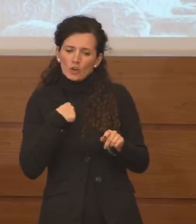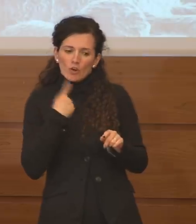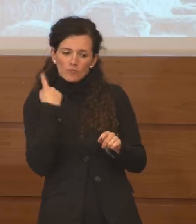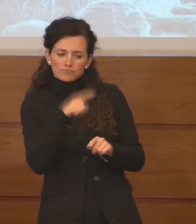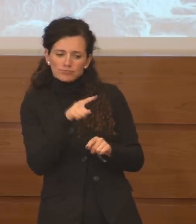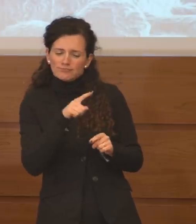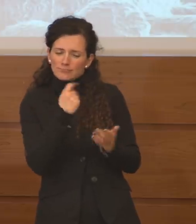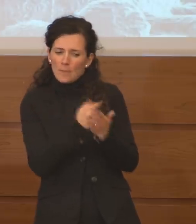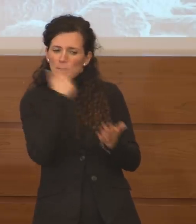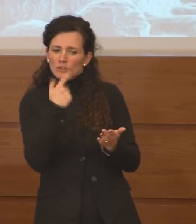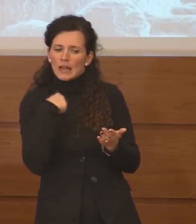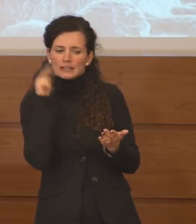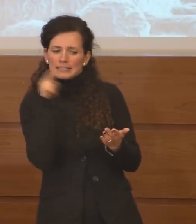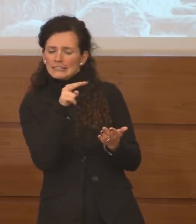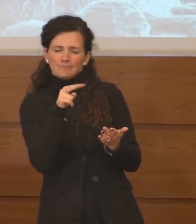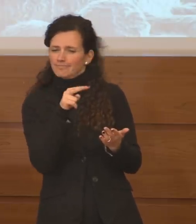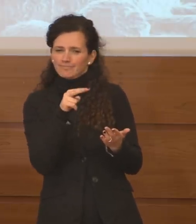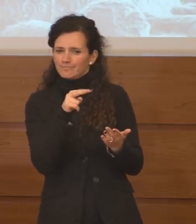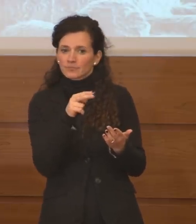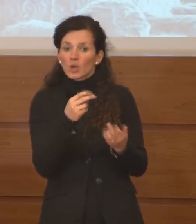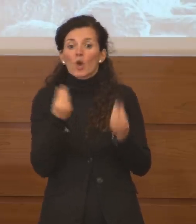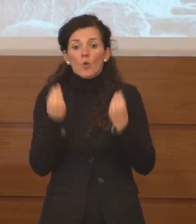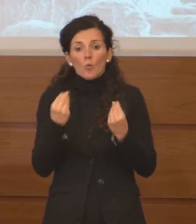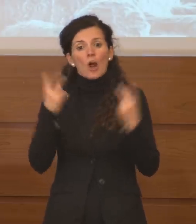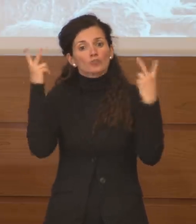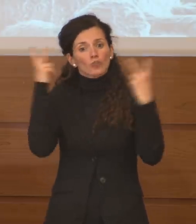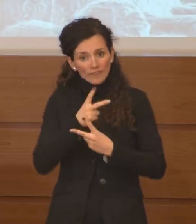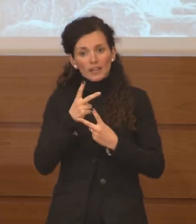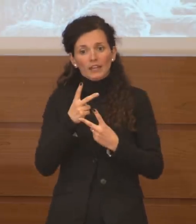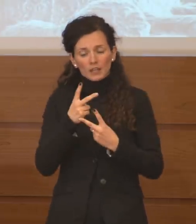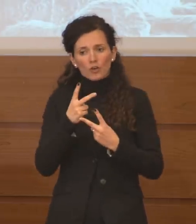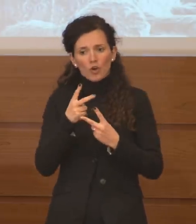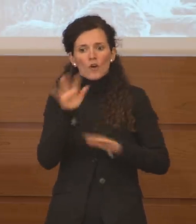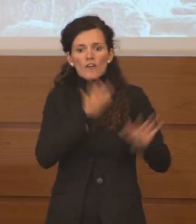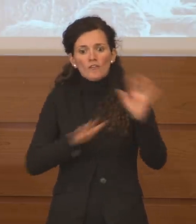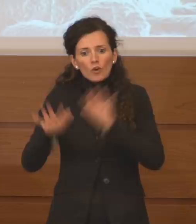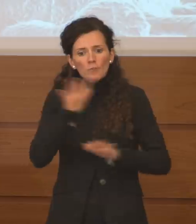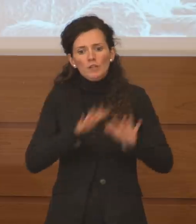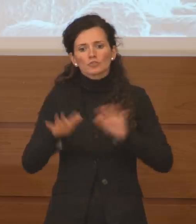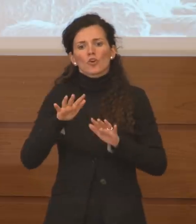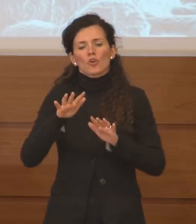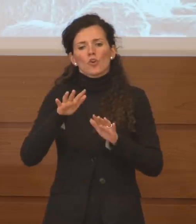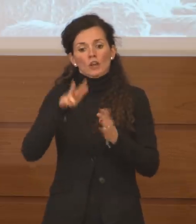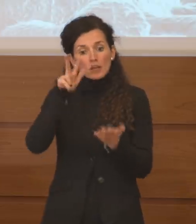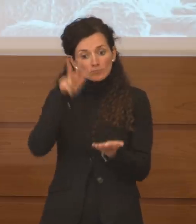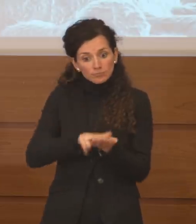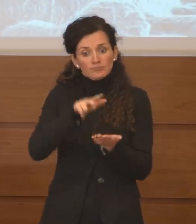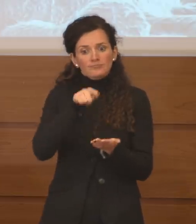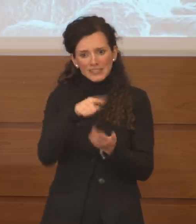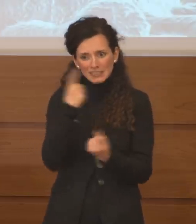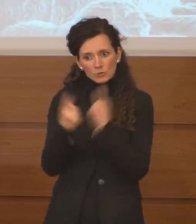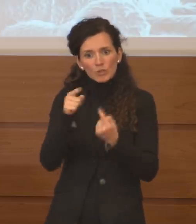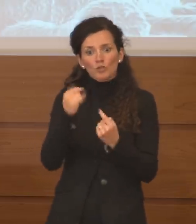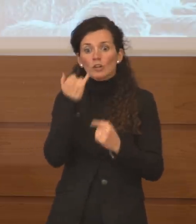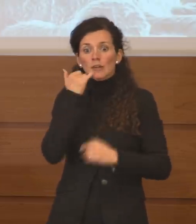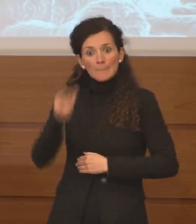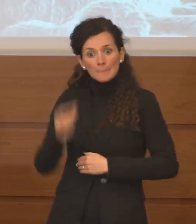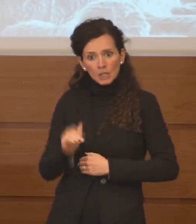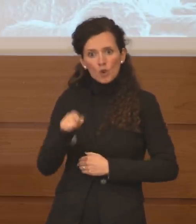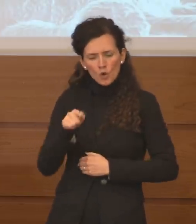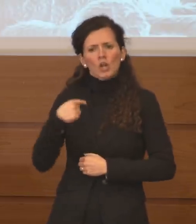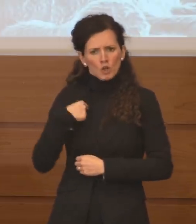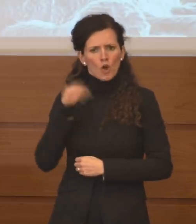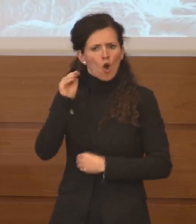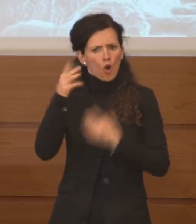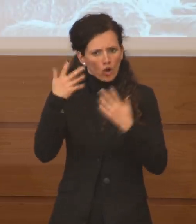considerazione. Quindi quando avremo una informazione su questo, io l'ho chiesta,